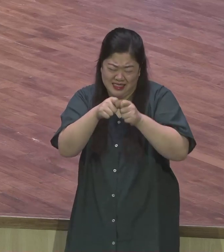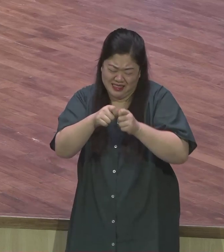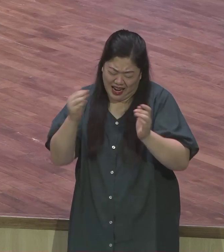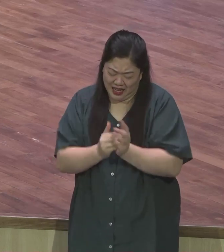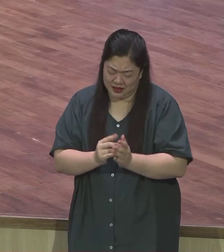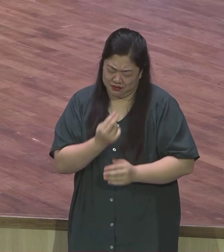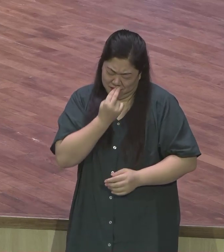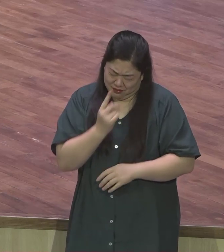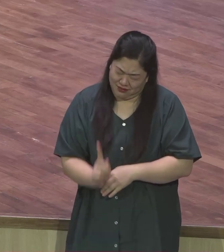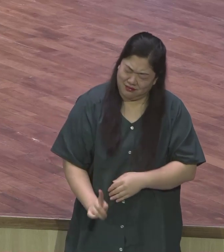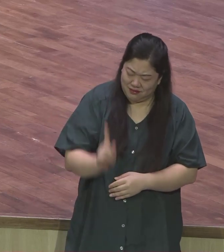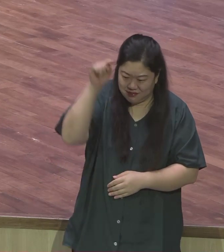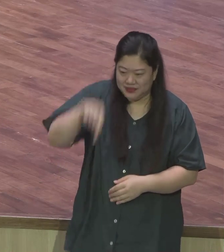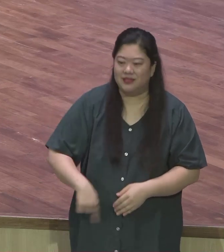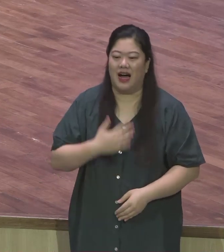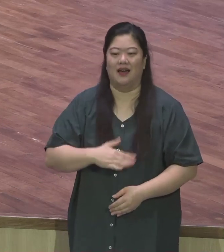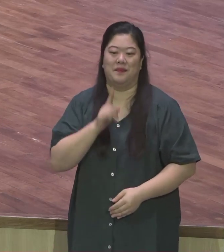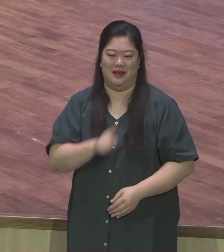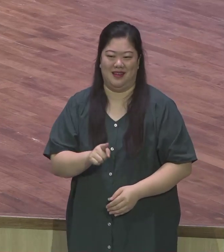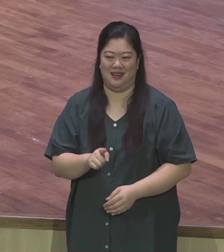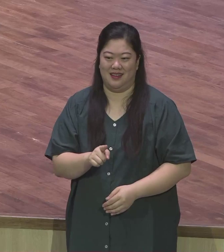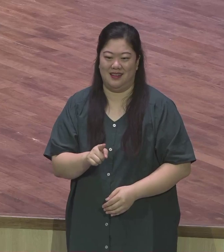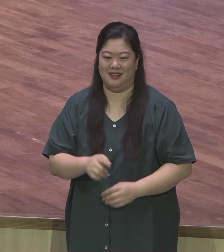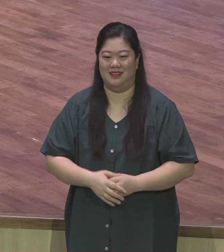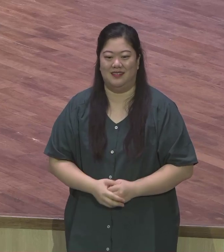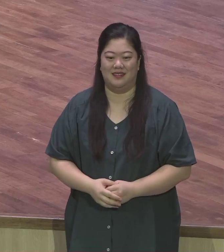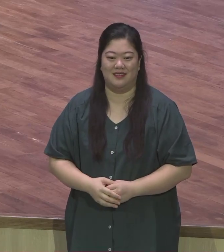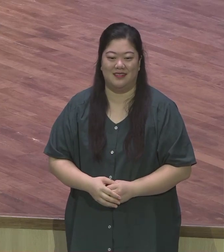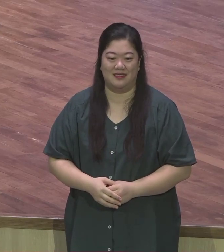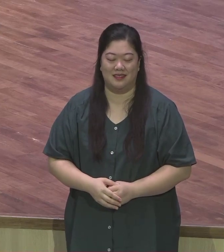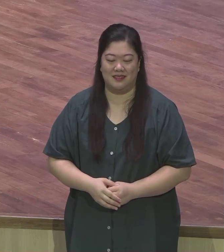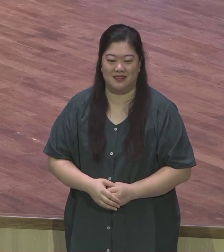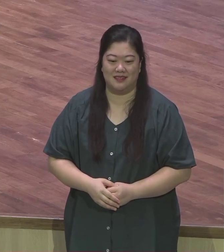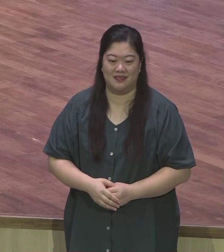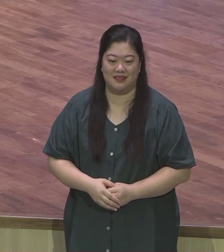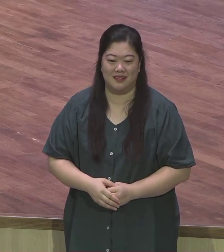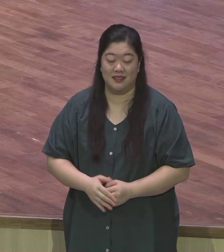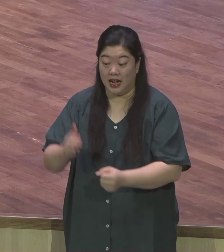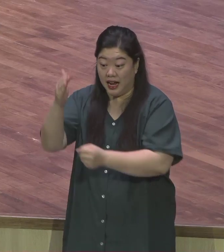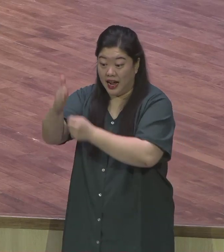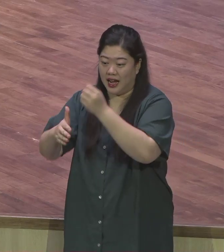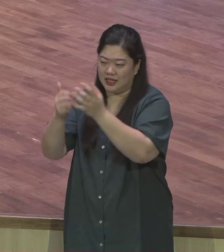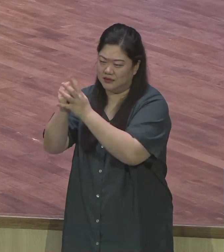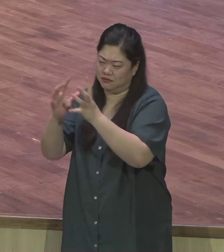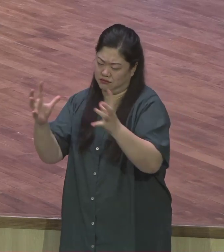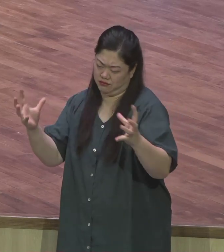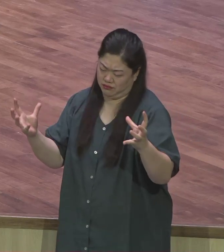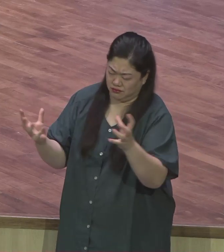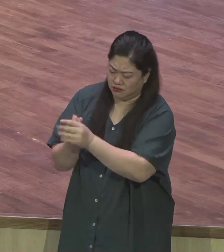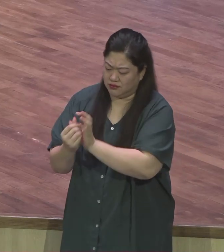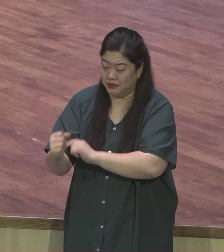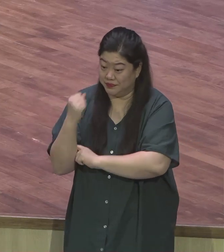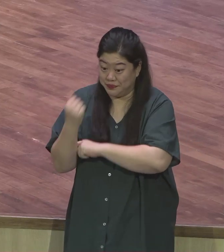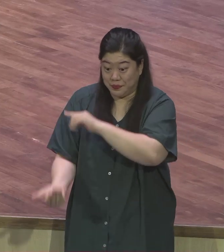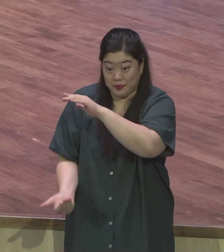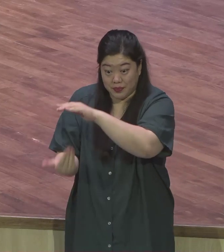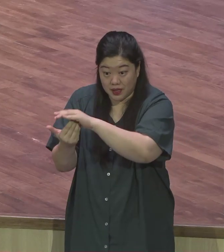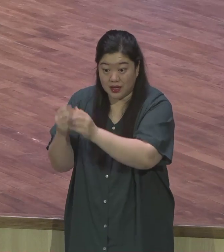그런데 또 놀라운 것은 하나님의 전지전능하심을 넘어서 그 전지전능하신 하나님께서 바로